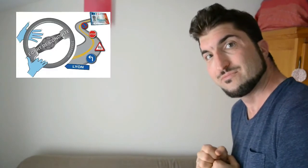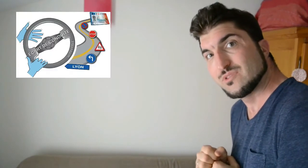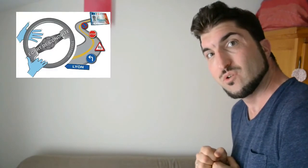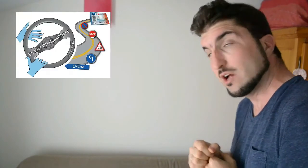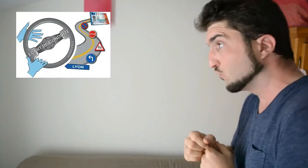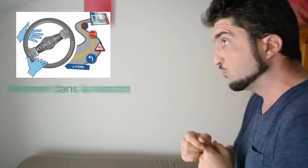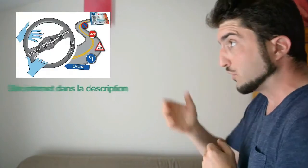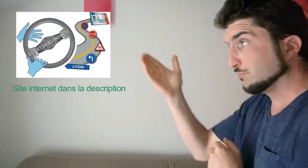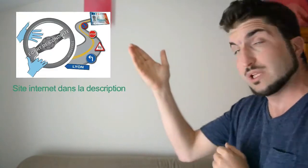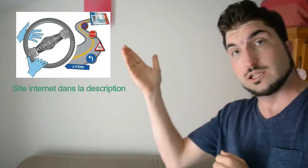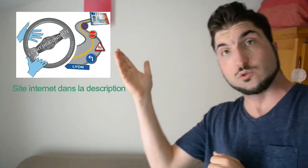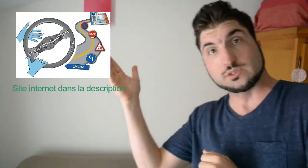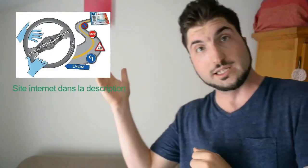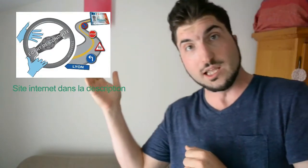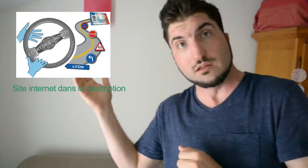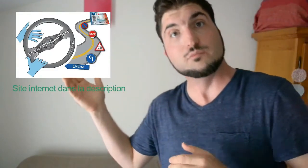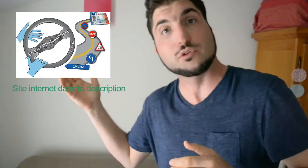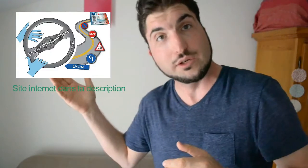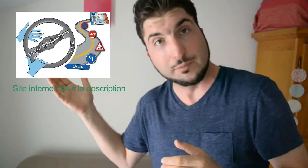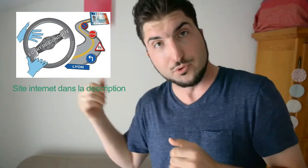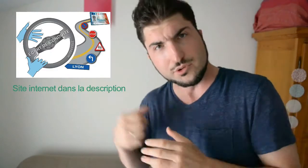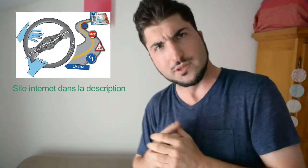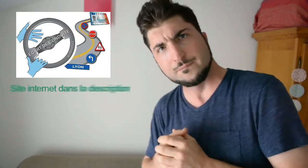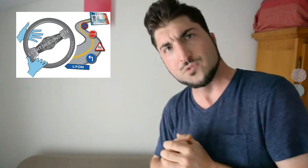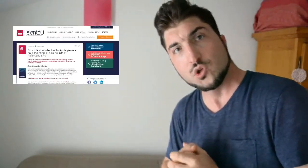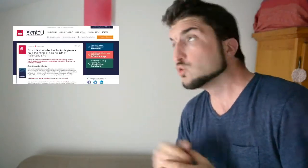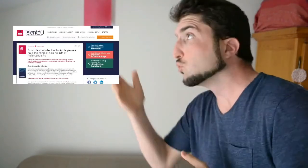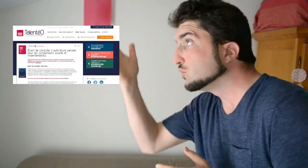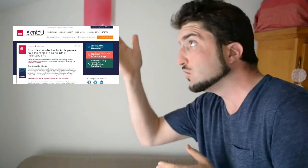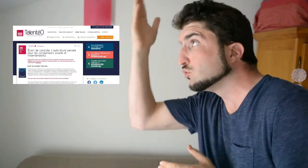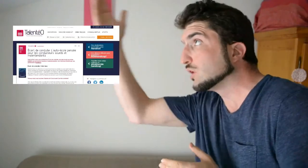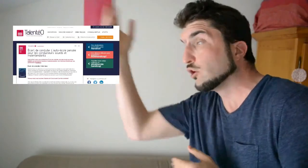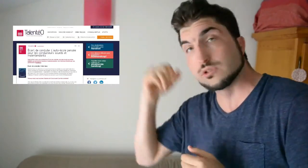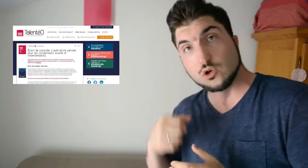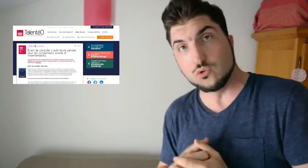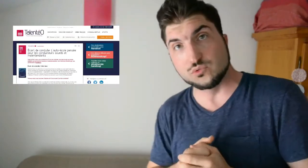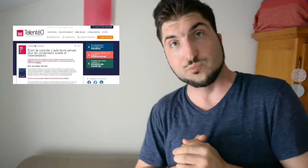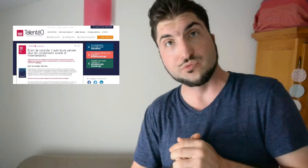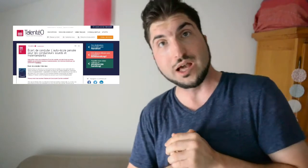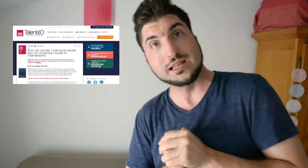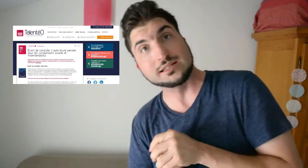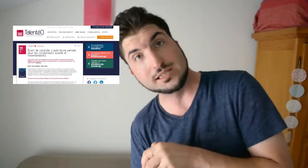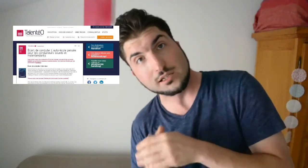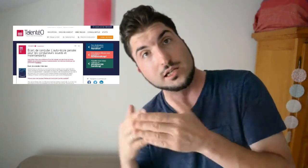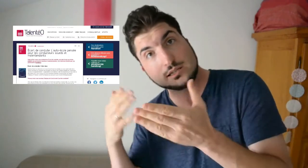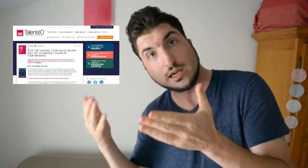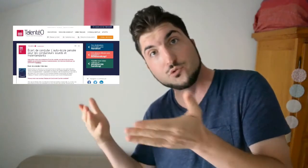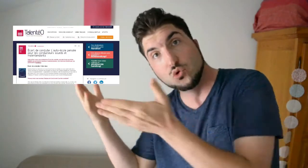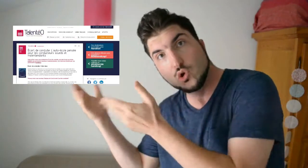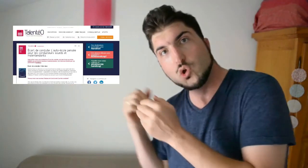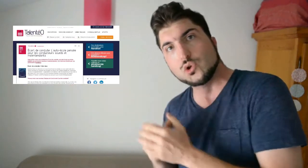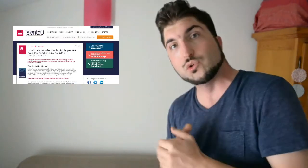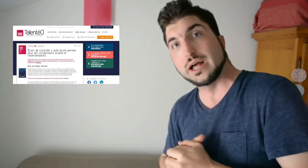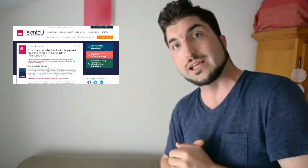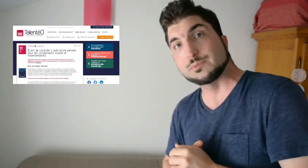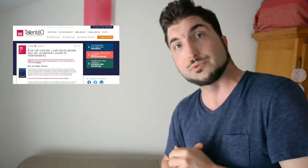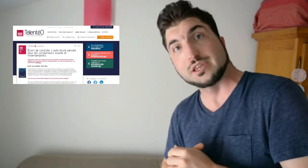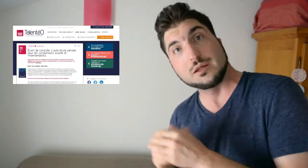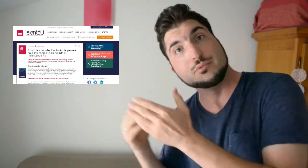Que vous pourriez peut-être les contacter pour en savoir plus. Sur le site de Talenteo, vous pouvez voir un article, l'interview de la responsable